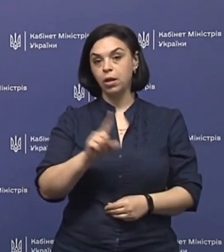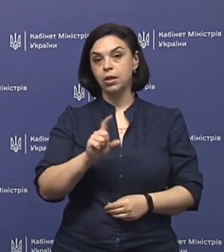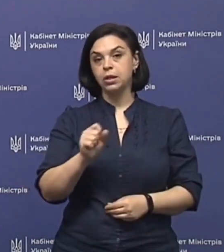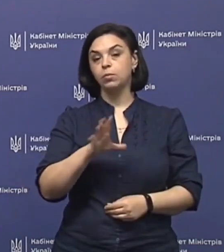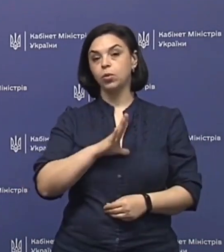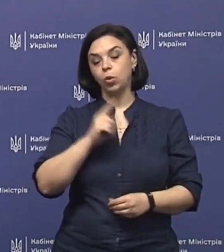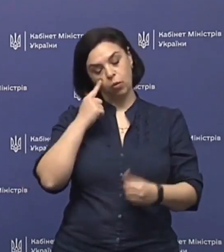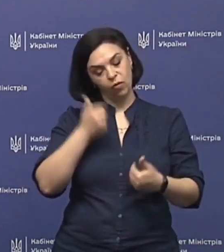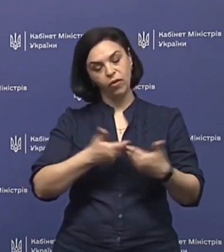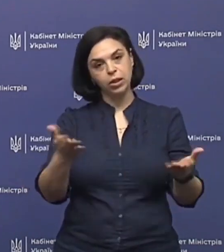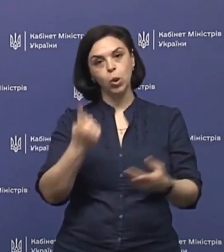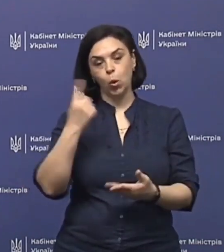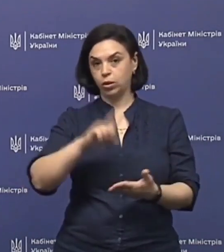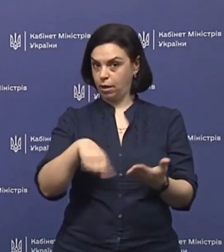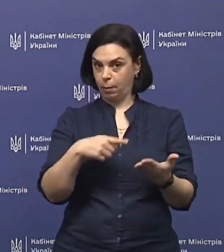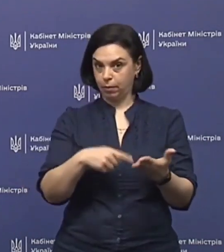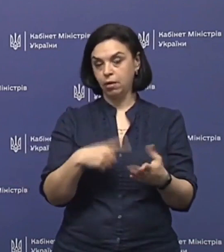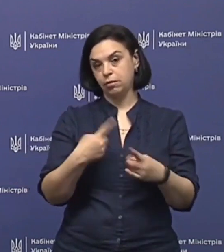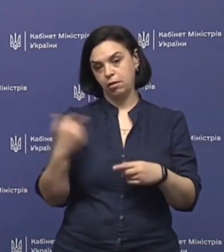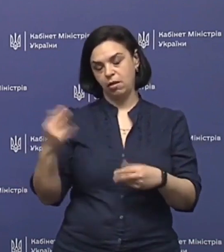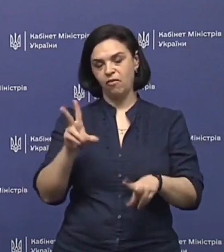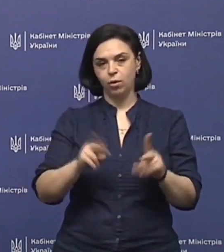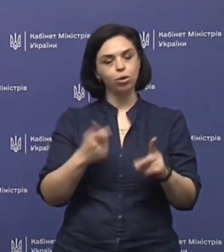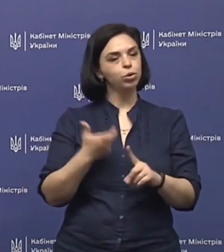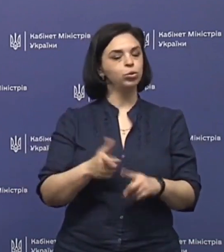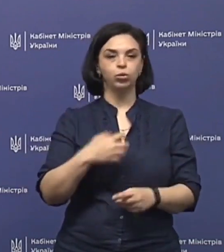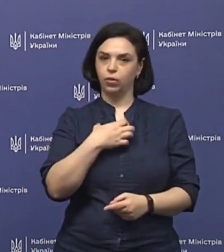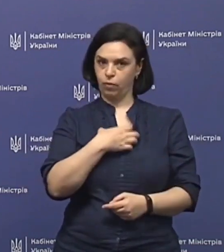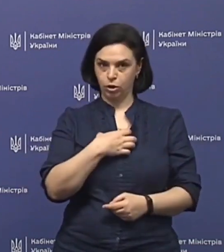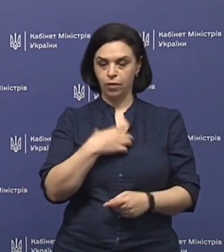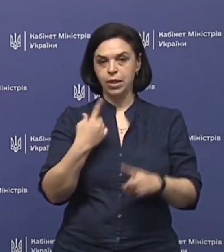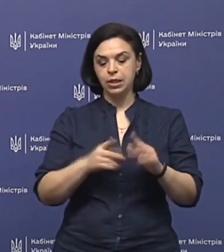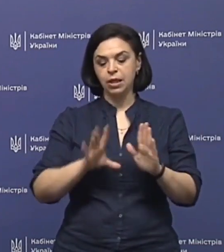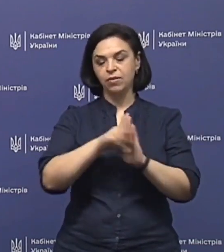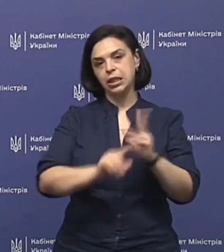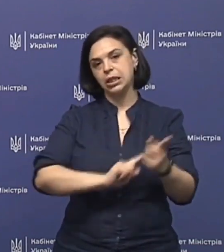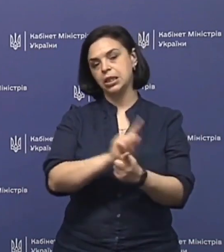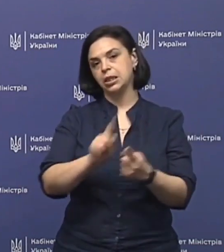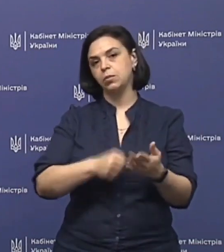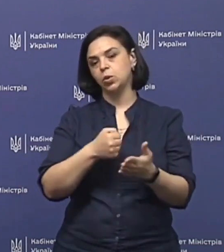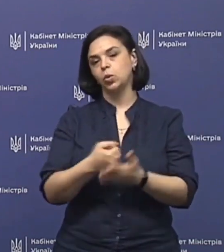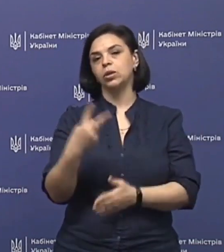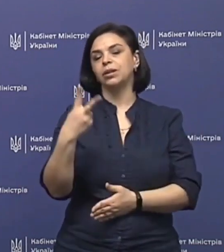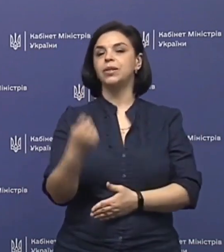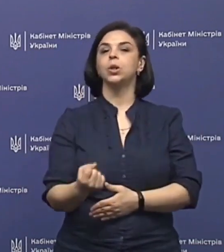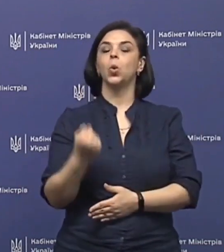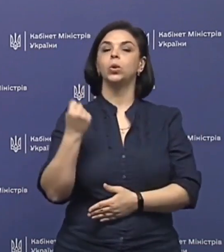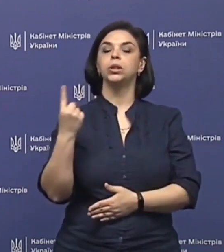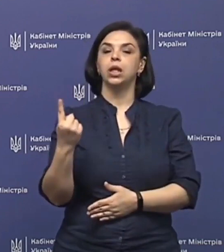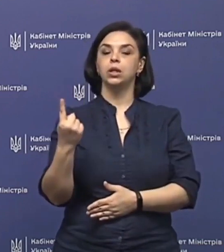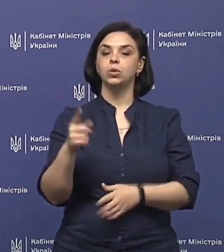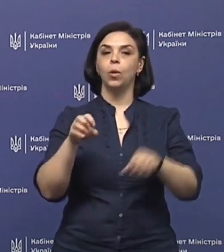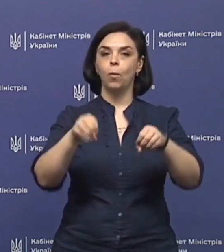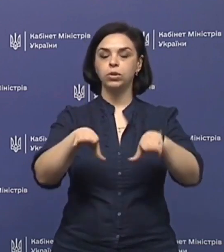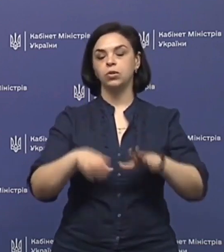Було винесено одне питання, яке я вважаю дуже важливе. Це внесення змін до 211-ї